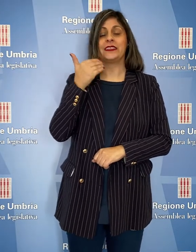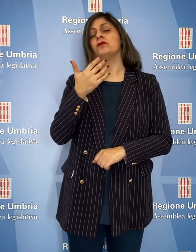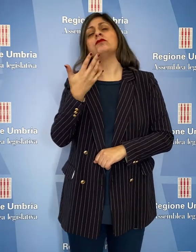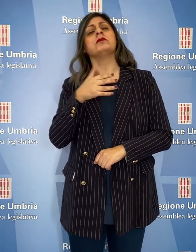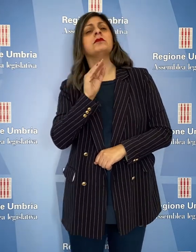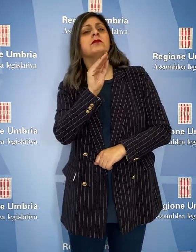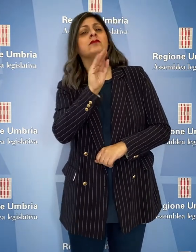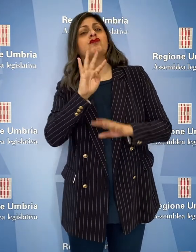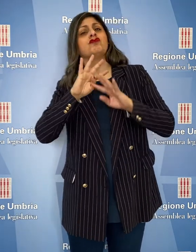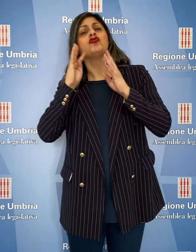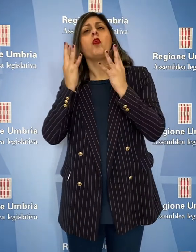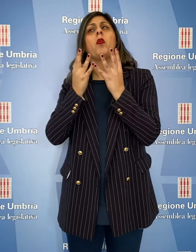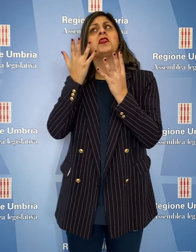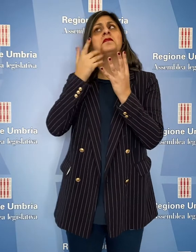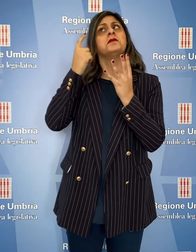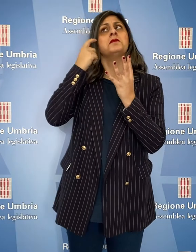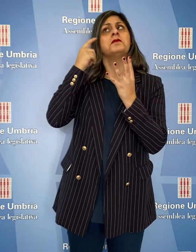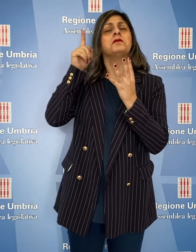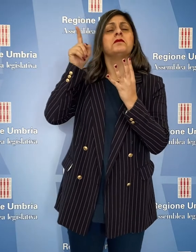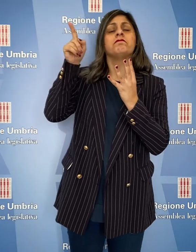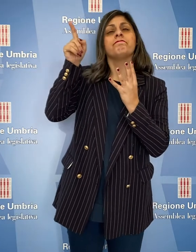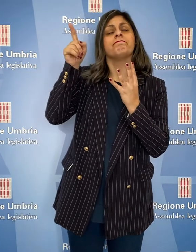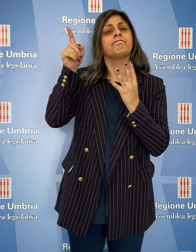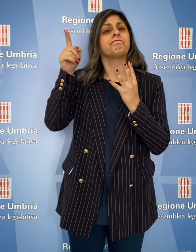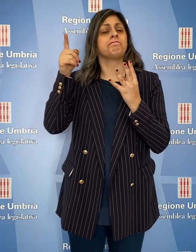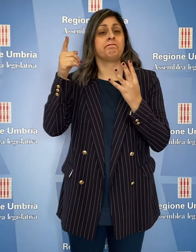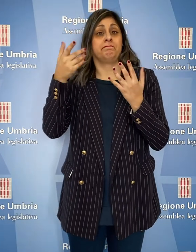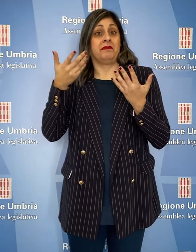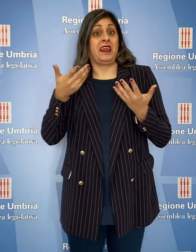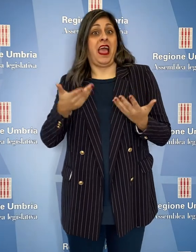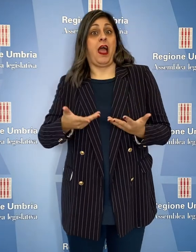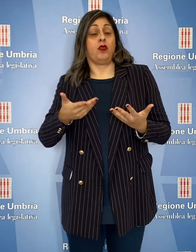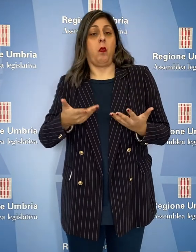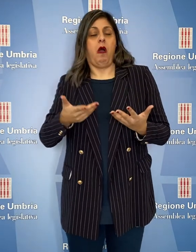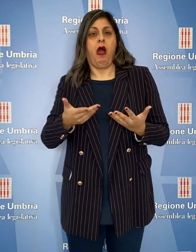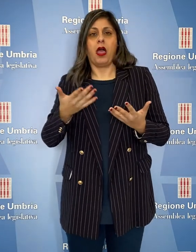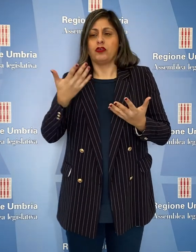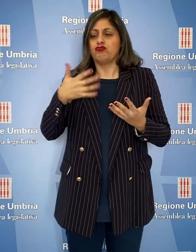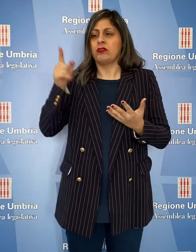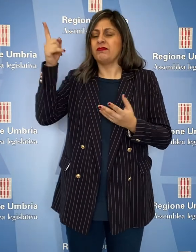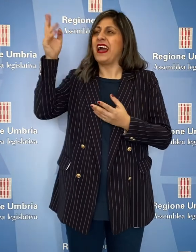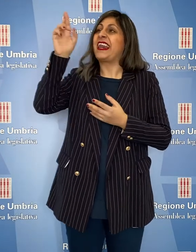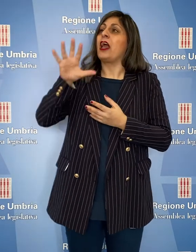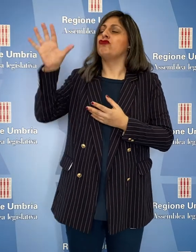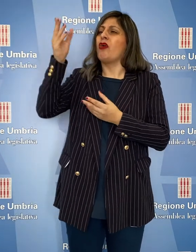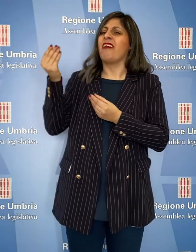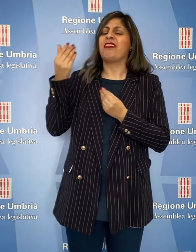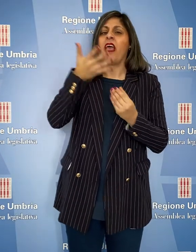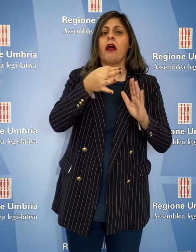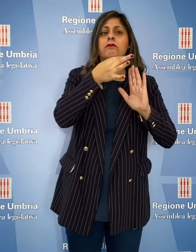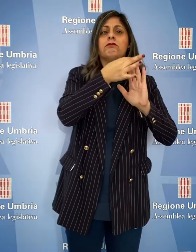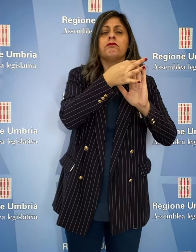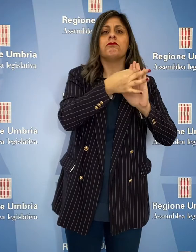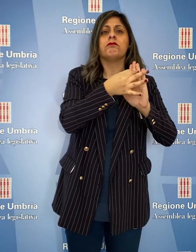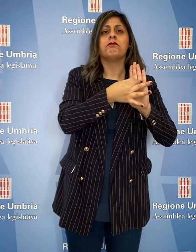ha chiesto alla Giunta quali sono le misure applicate e quelle impartite dalla Regione ai dirigenti